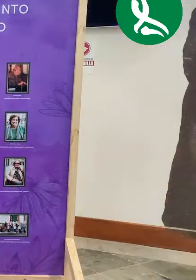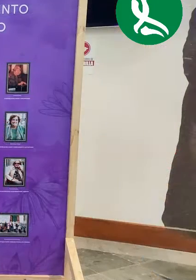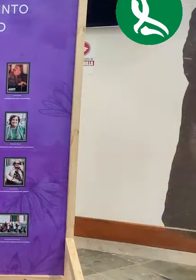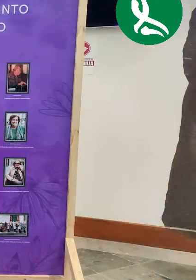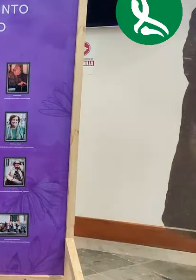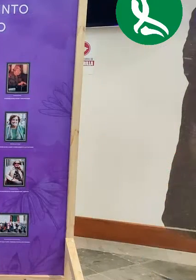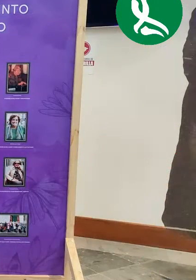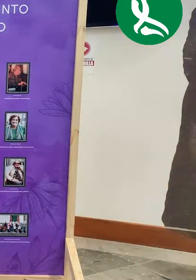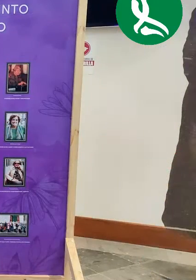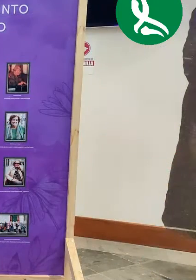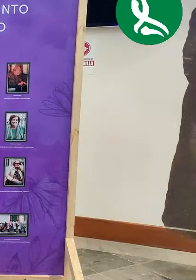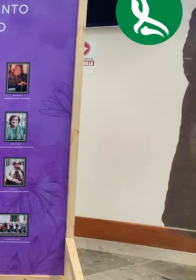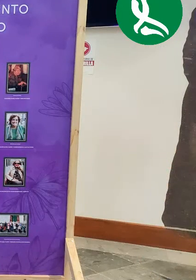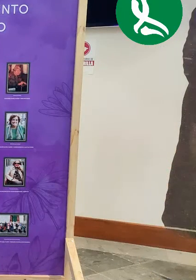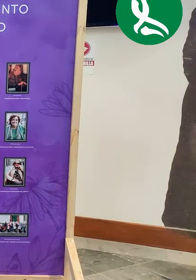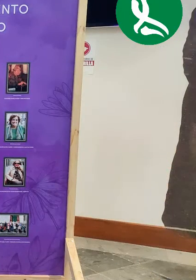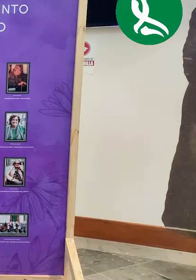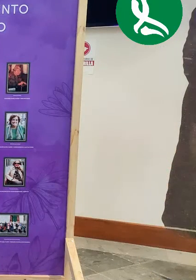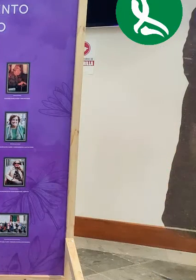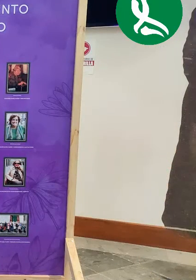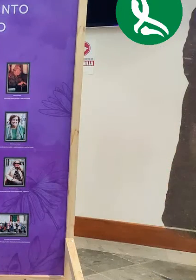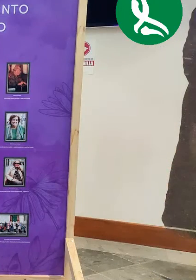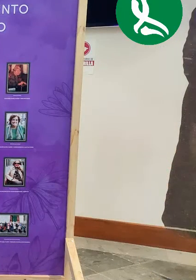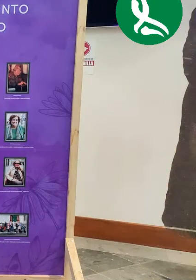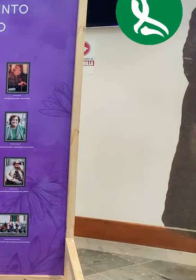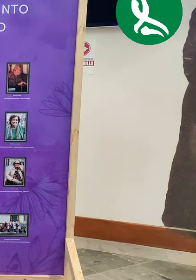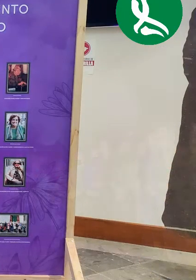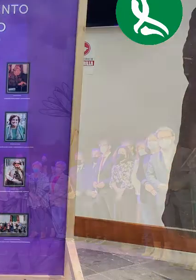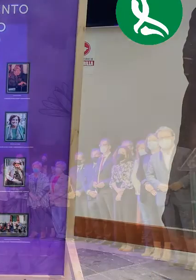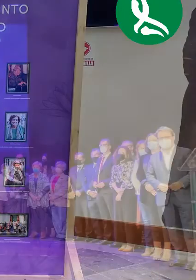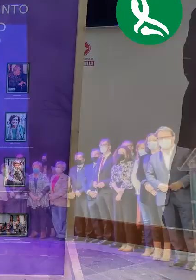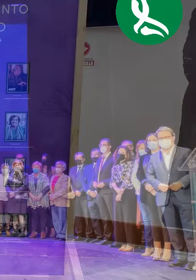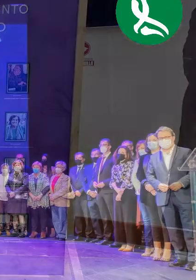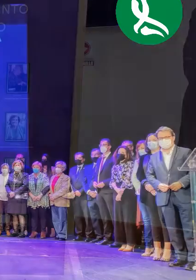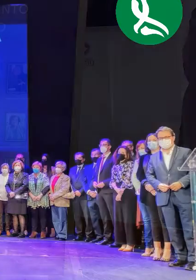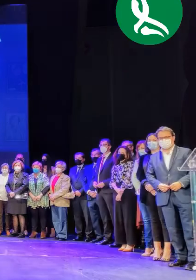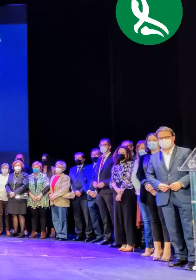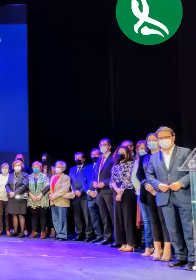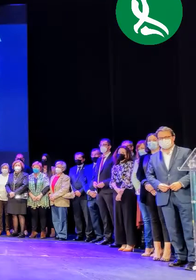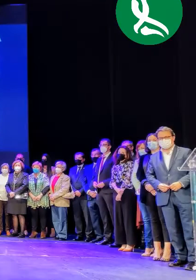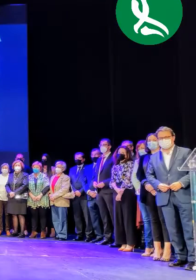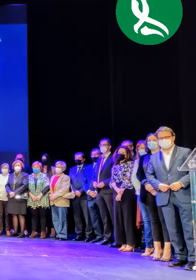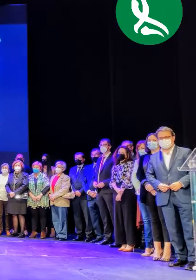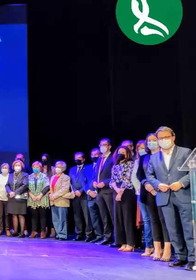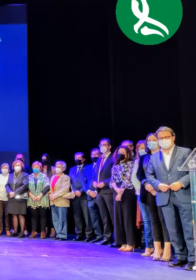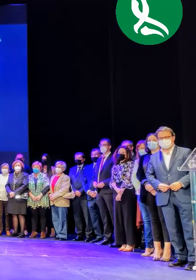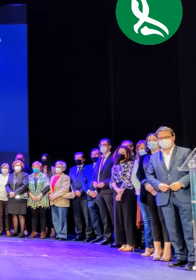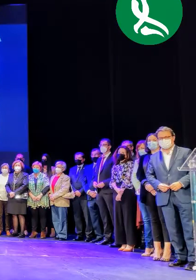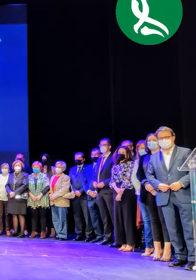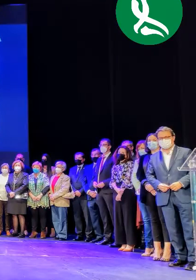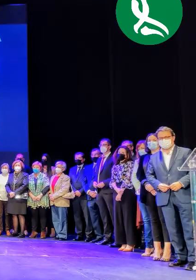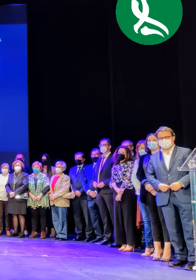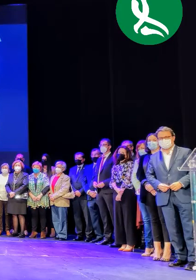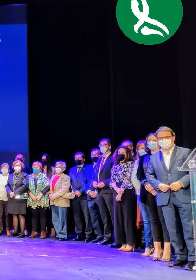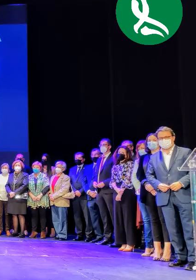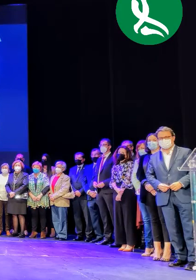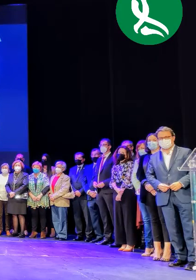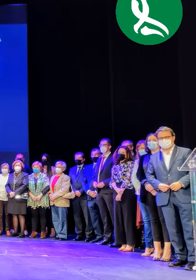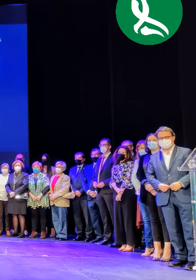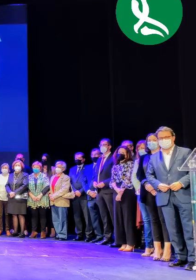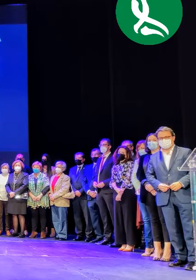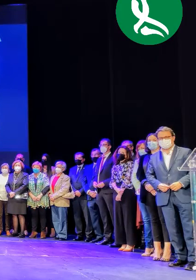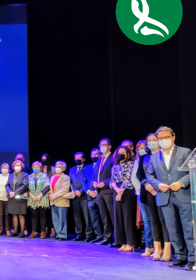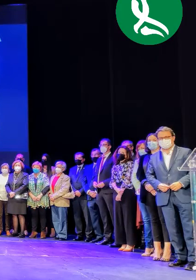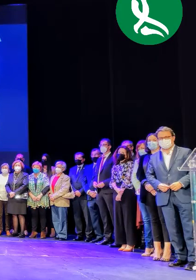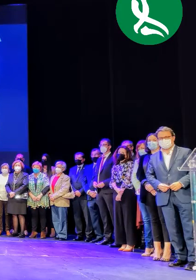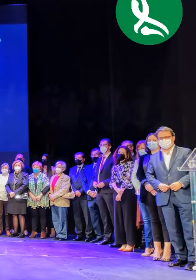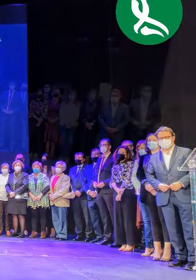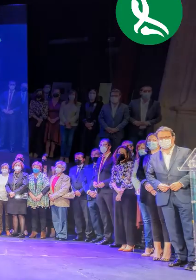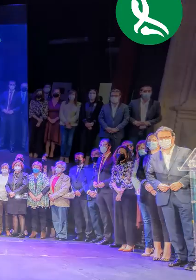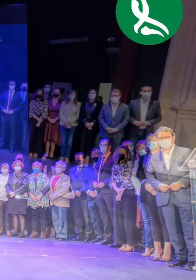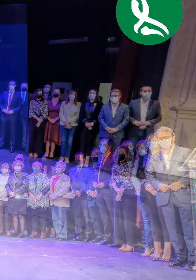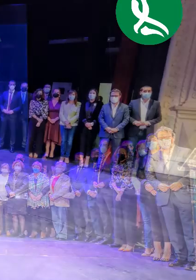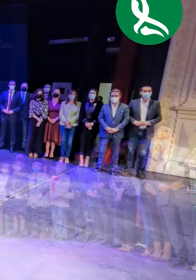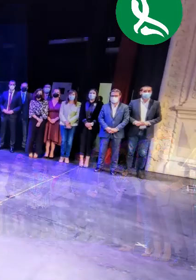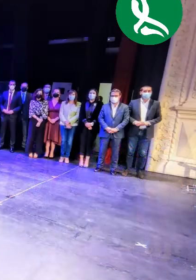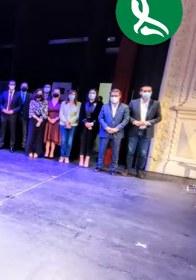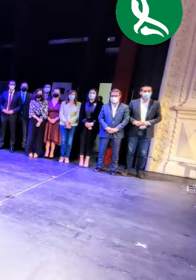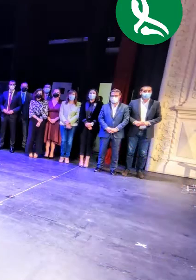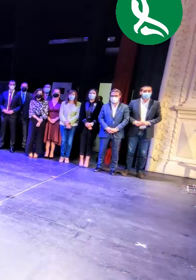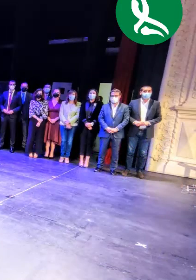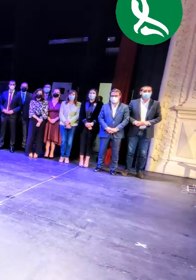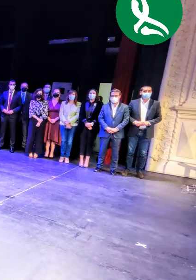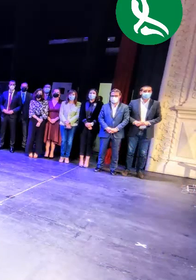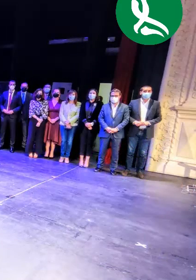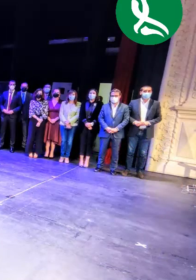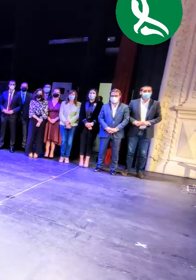luz a todo este sueño Gloria López que tanta pasión puso en este camino y de la que tanto nos ha perdido.